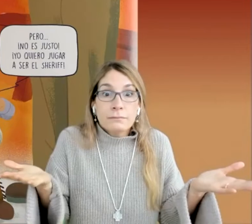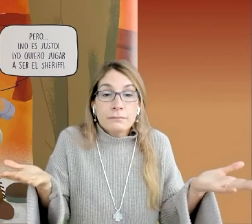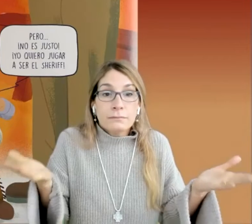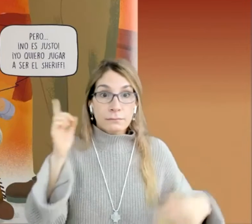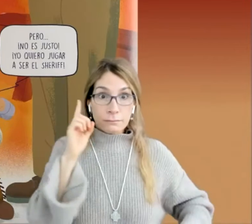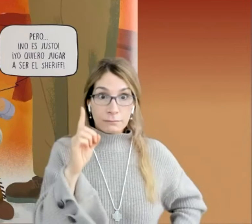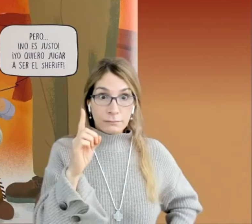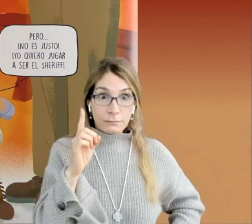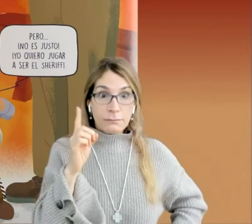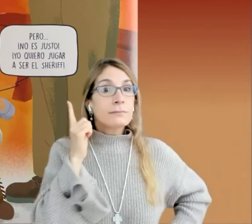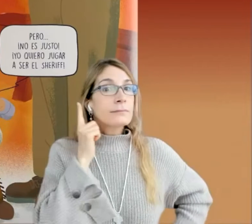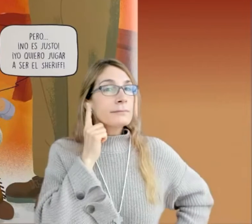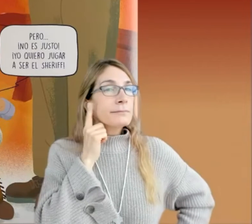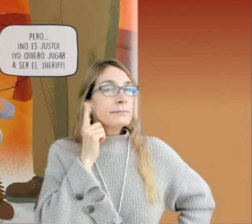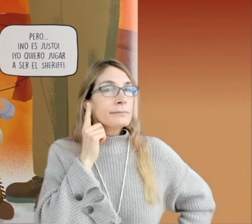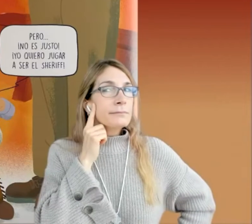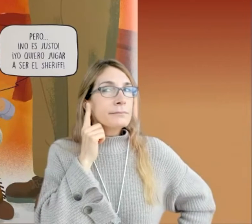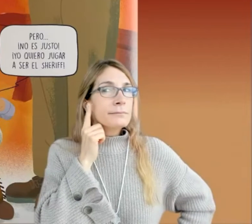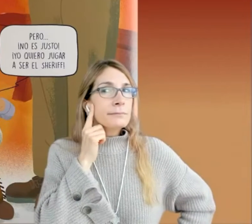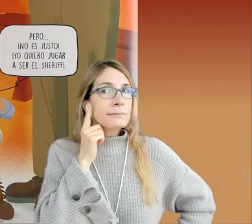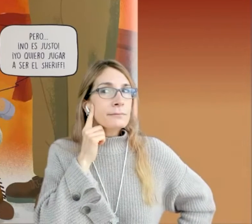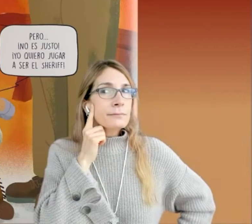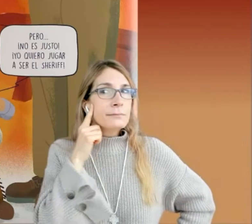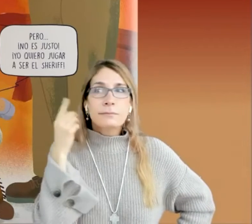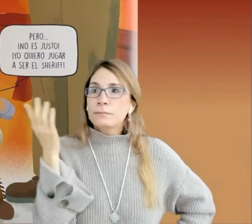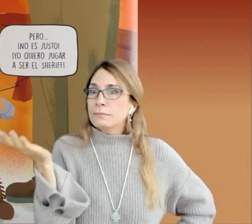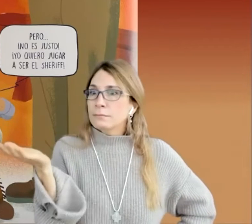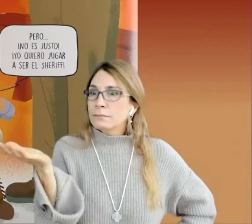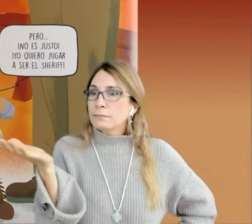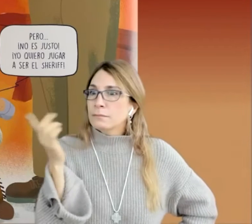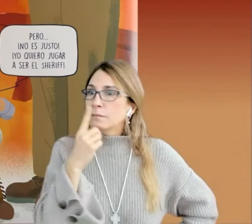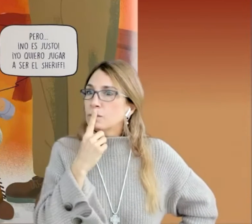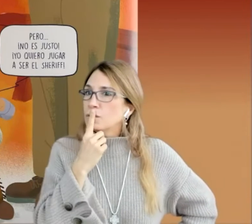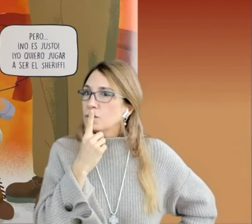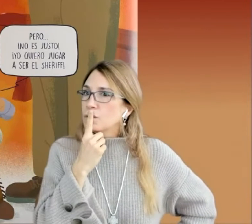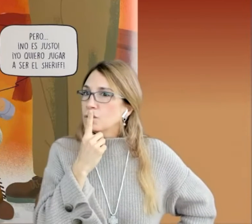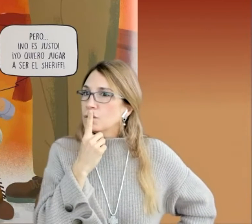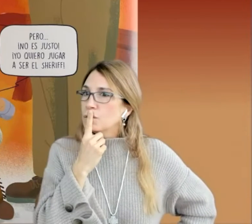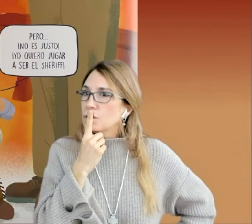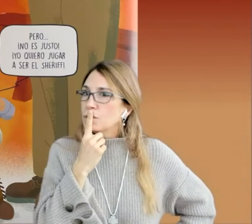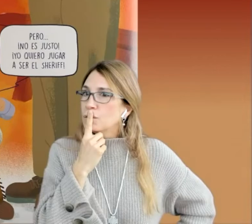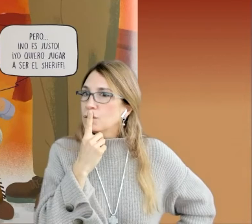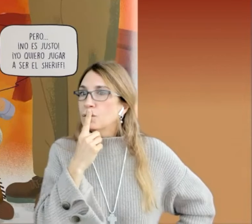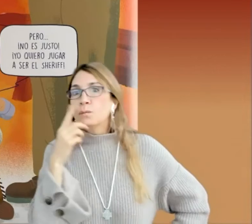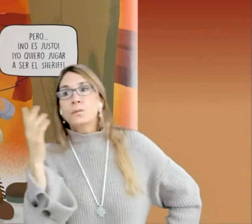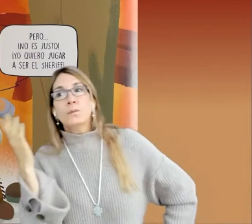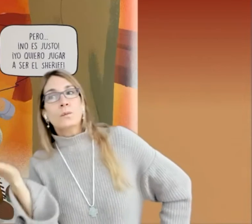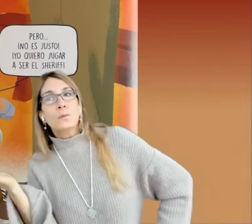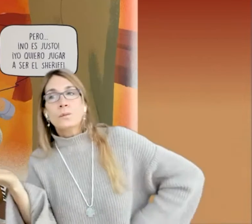por qué crees que no han venido los niños y niñas al parque? ¿Qué crees que puede